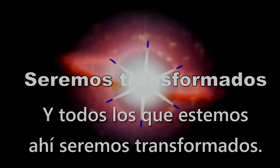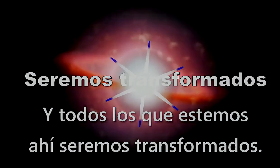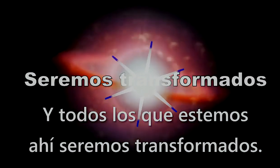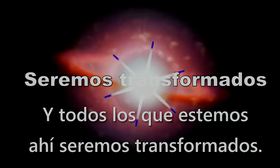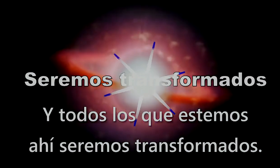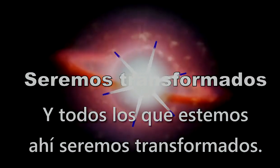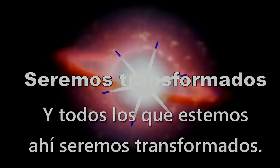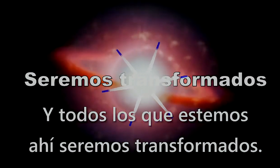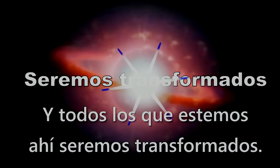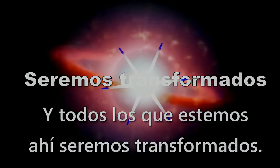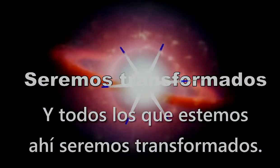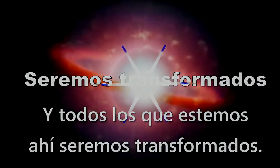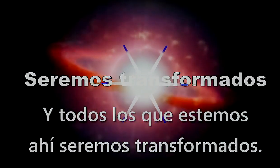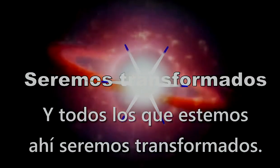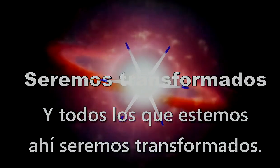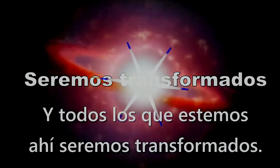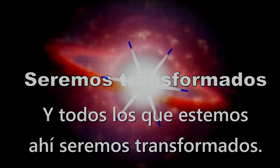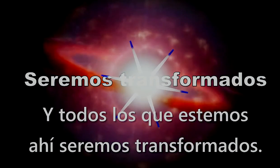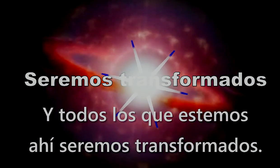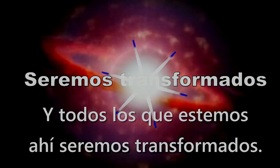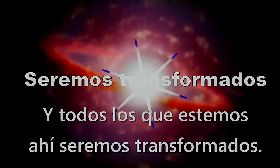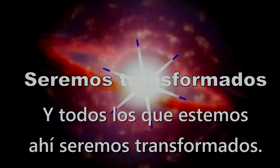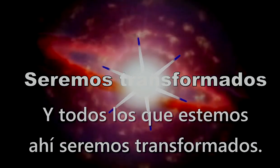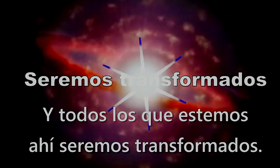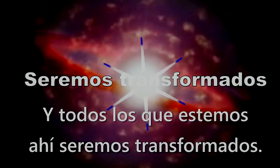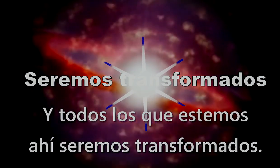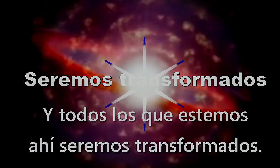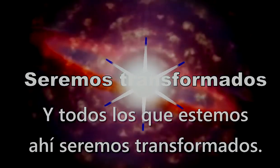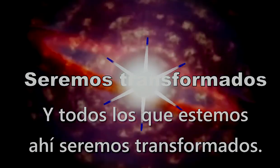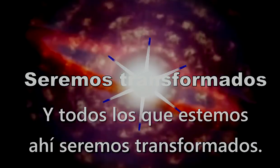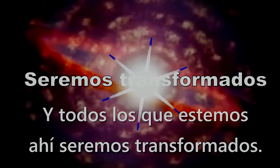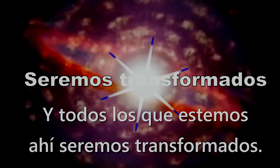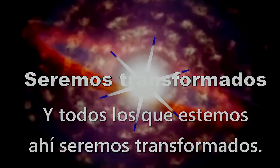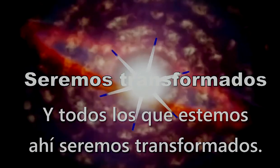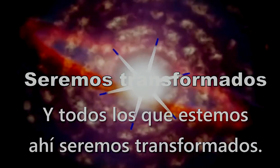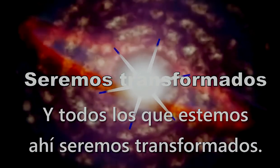Seremos Transformados